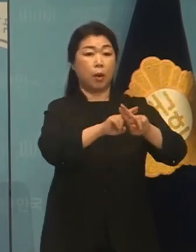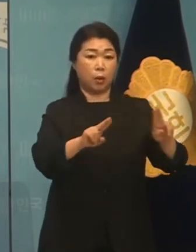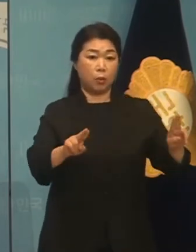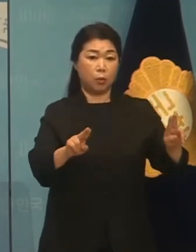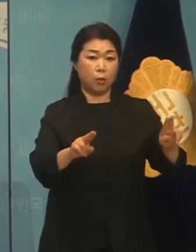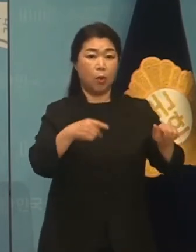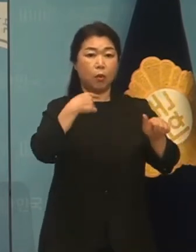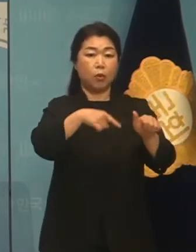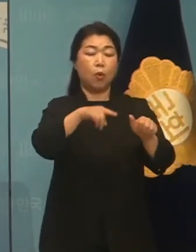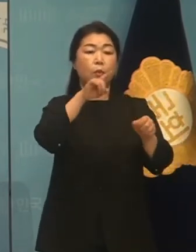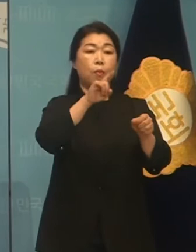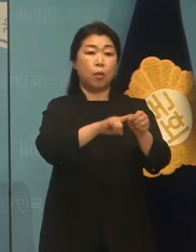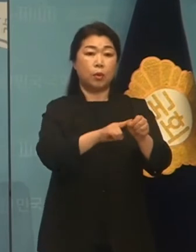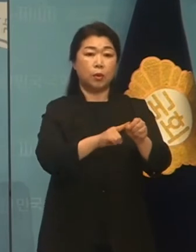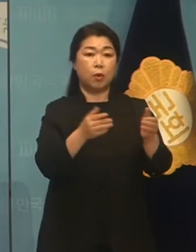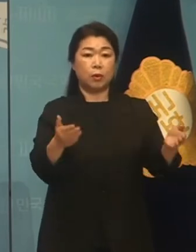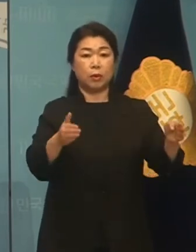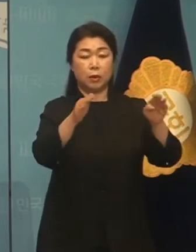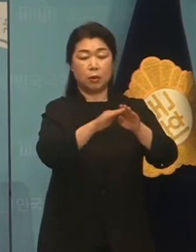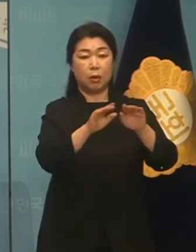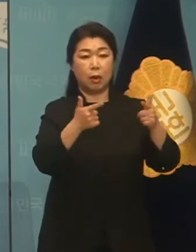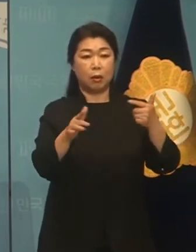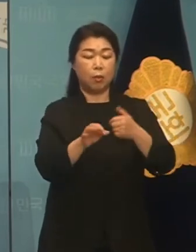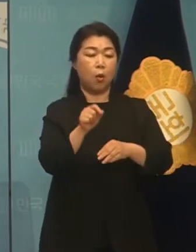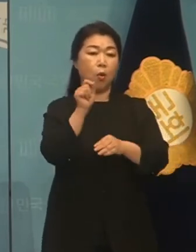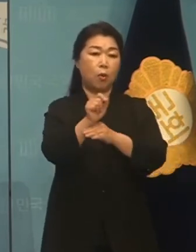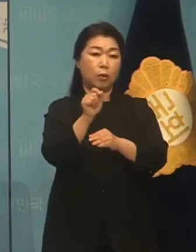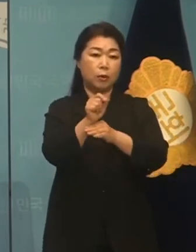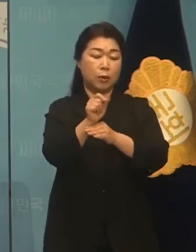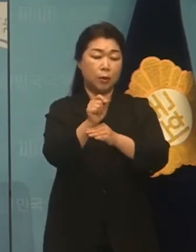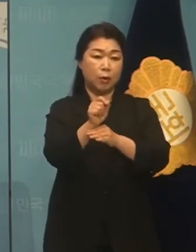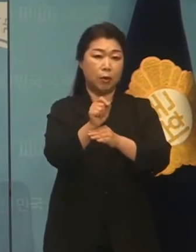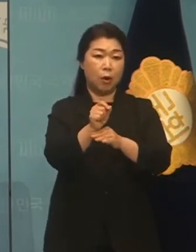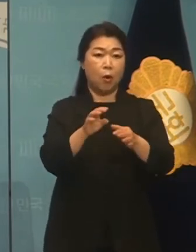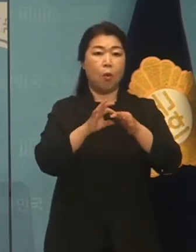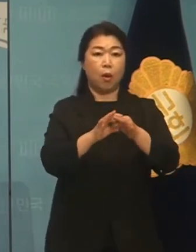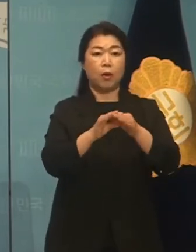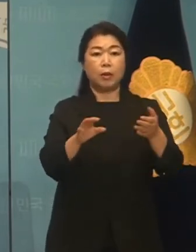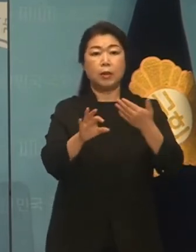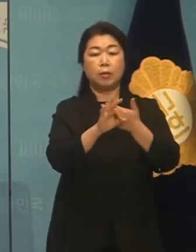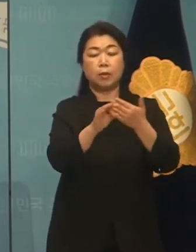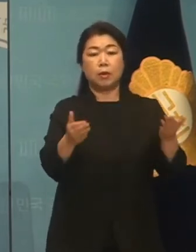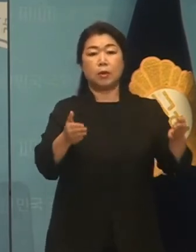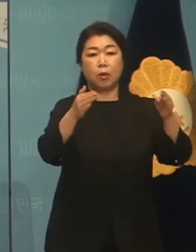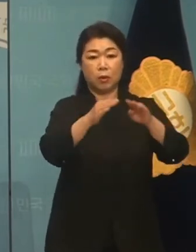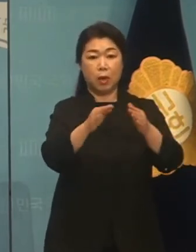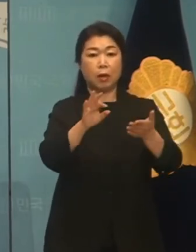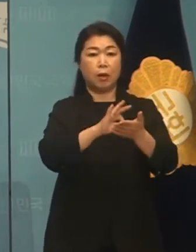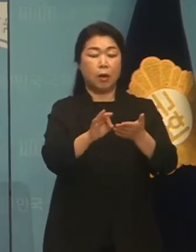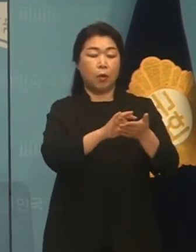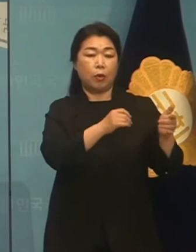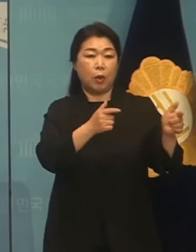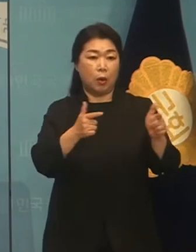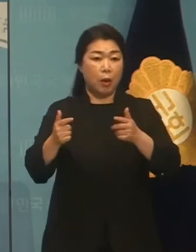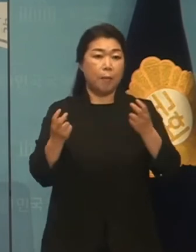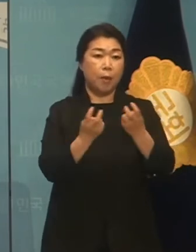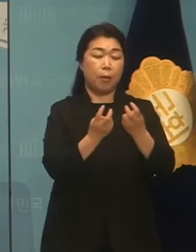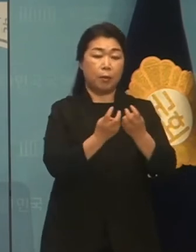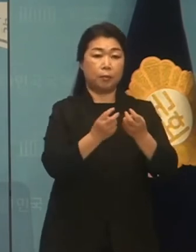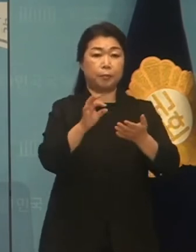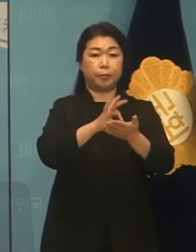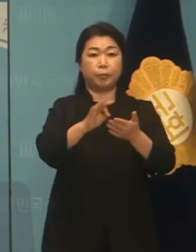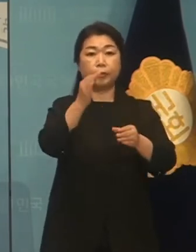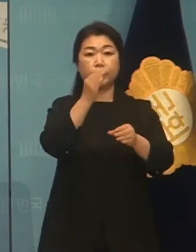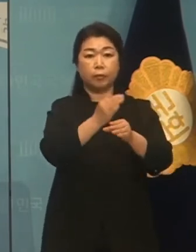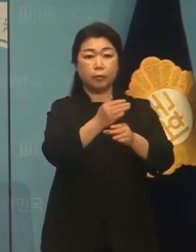교육인용지설이나 행정시센터 임시총사 등으로 다양하게 설명하고